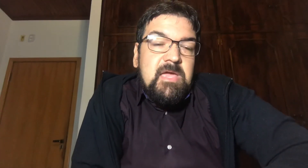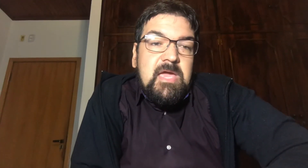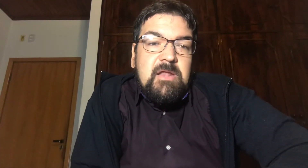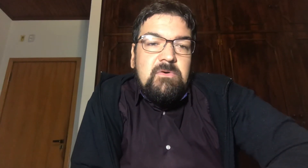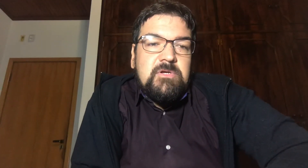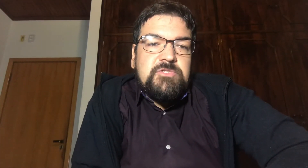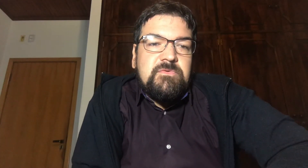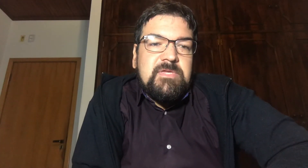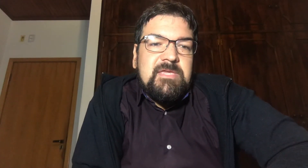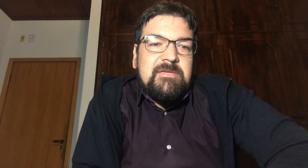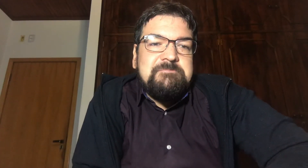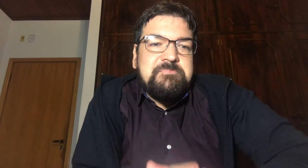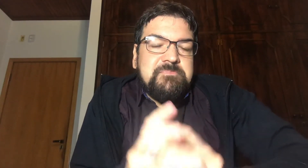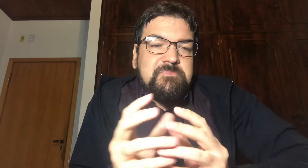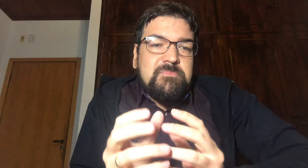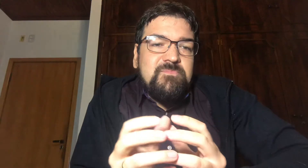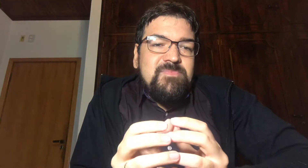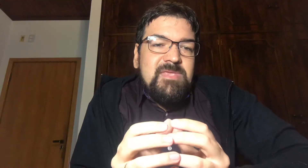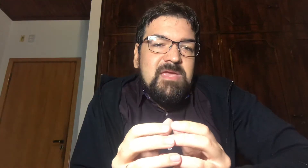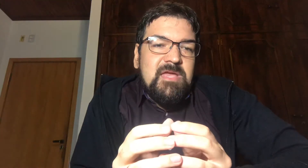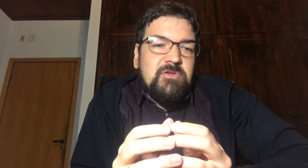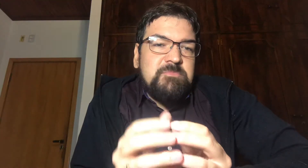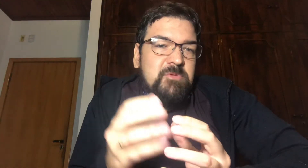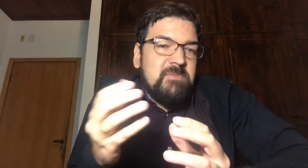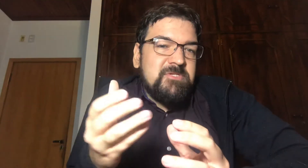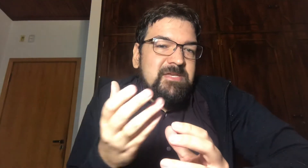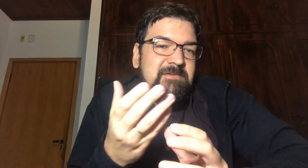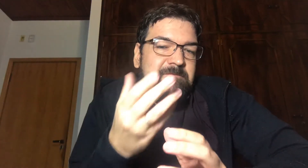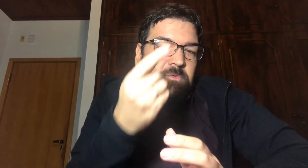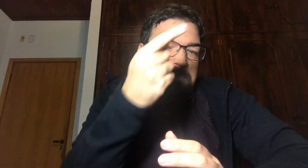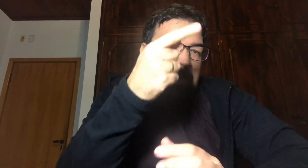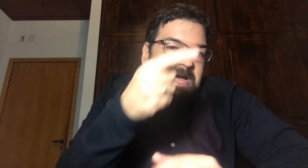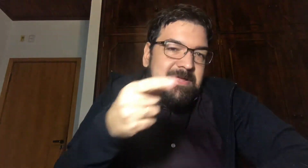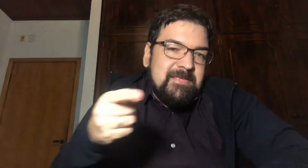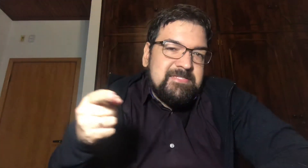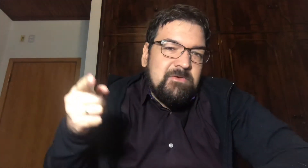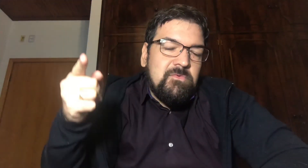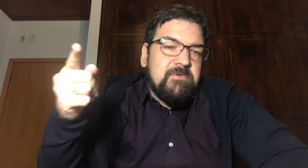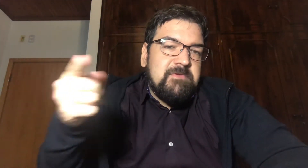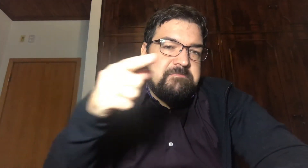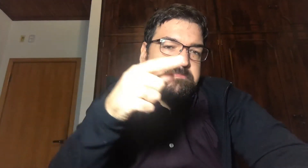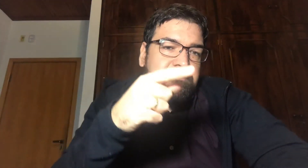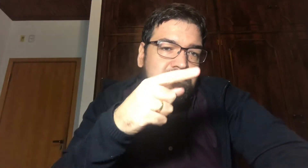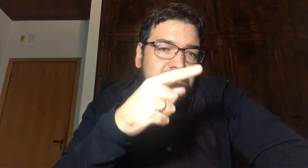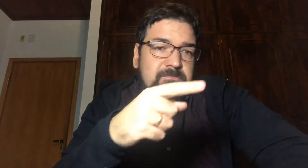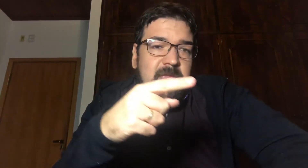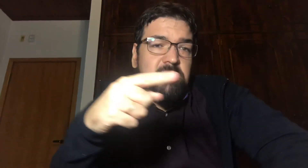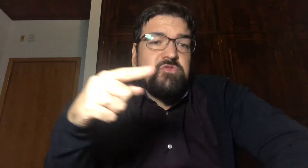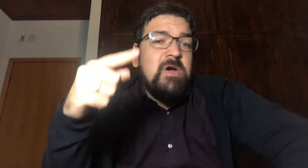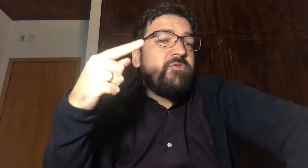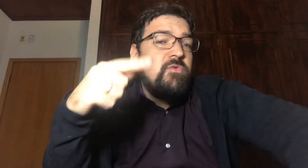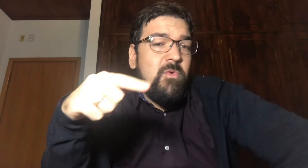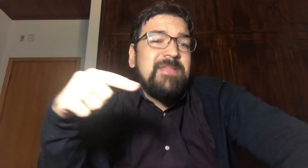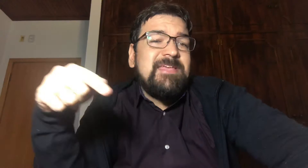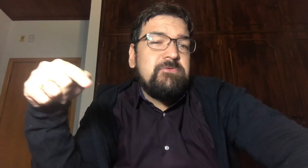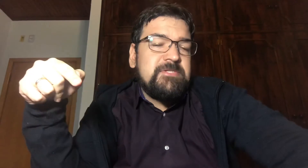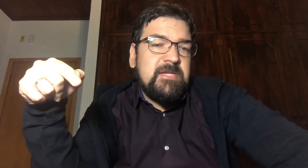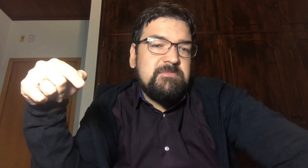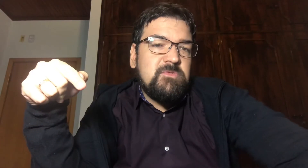É lógico que nós podemos aí voltar nessa curva Aos 4 ou até aos 3 mil